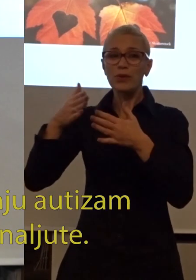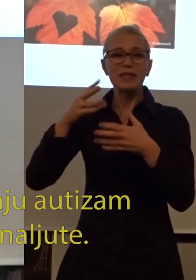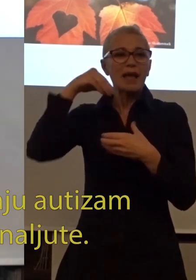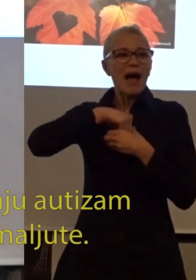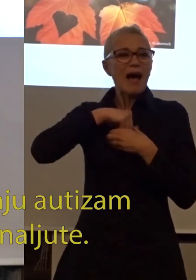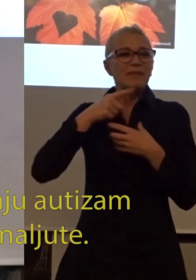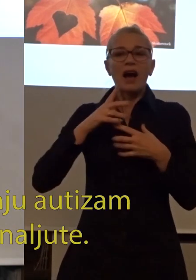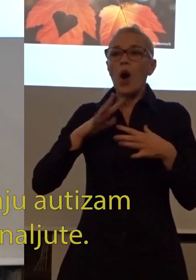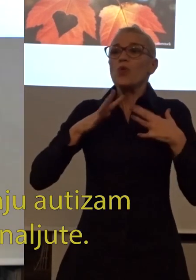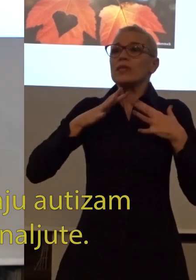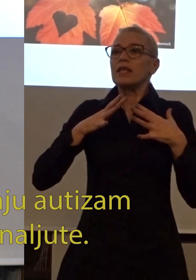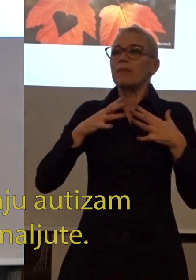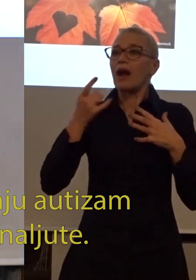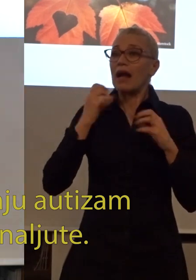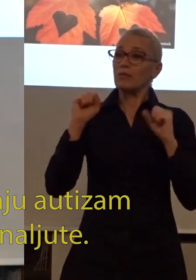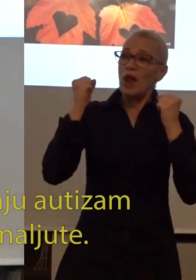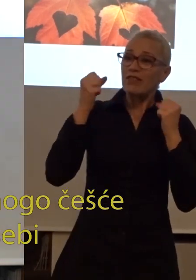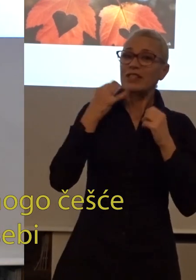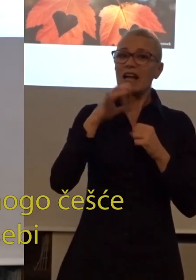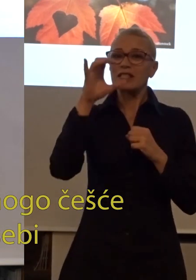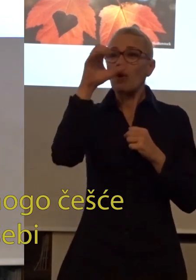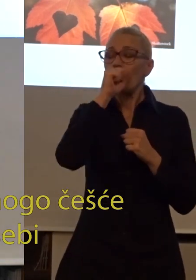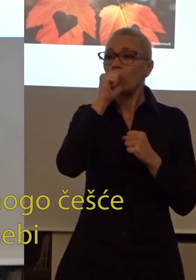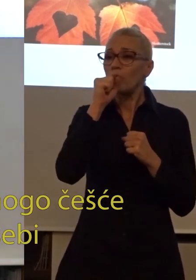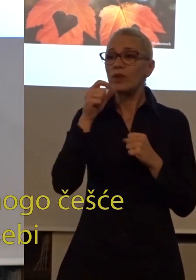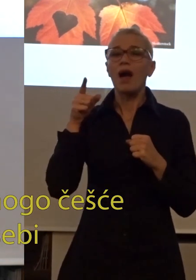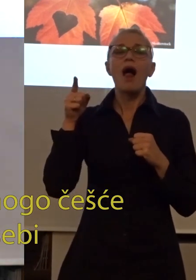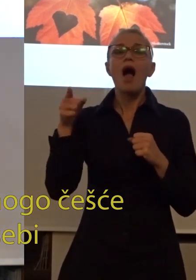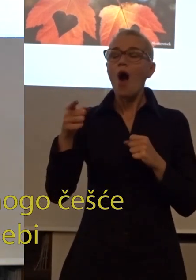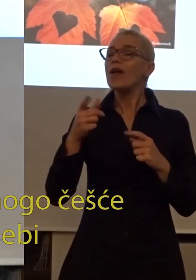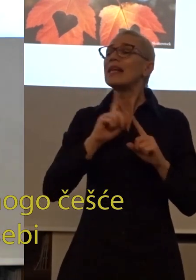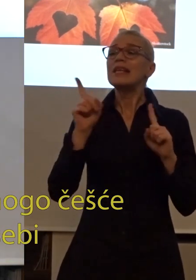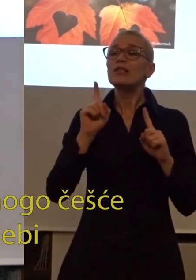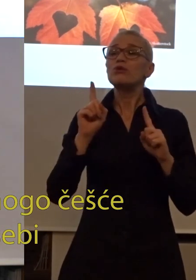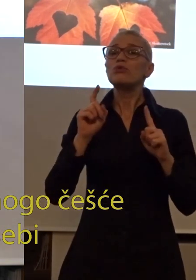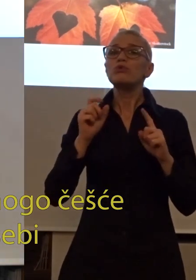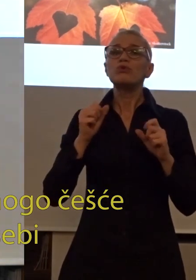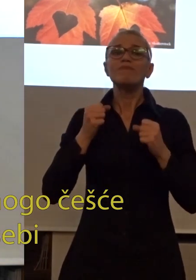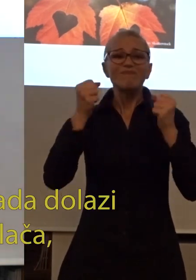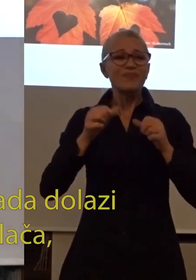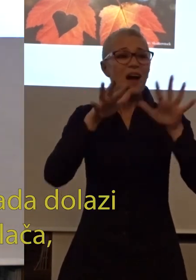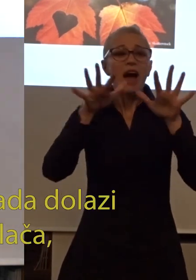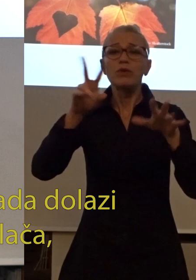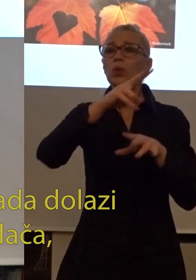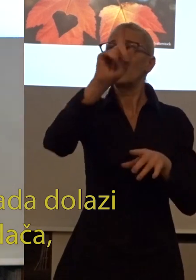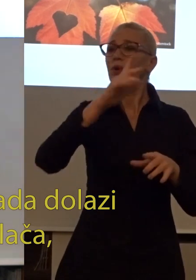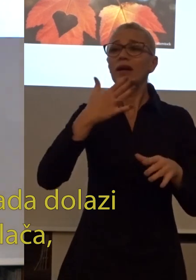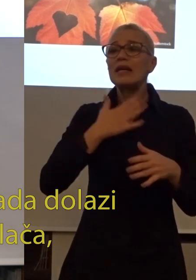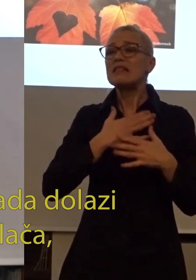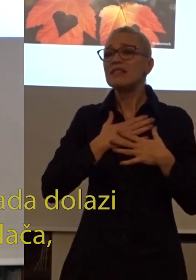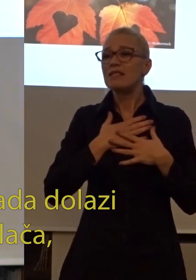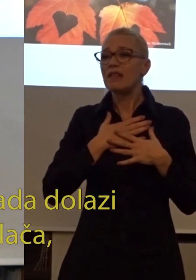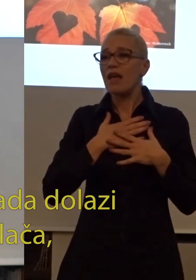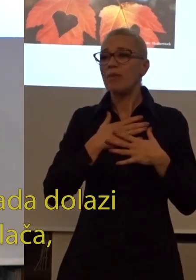kada se iznerviraju ili naljutim. Samo oni su tada mnogo češće agresivni prema sebi nego prema drugima